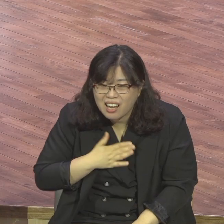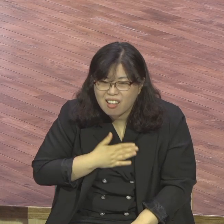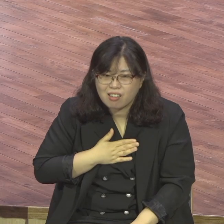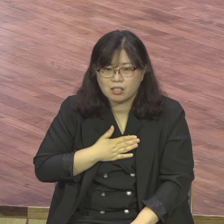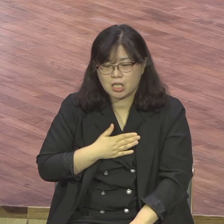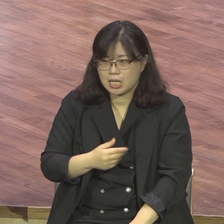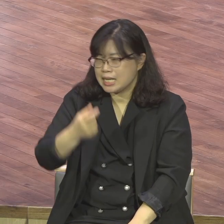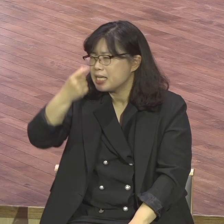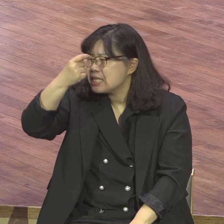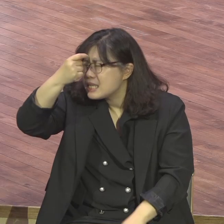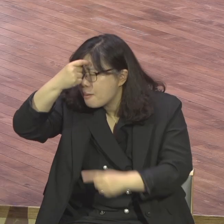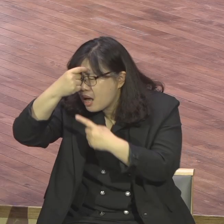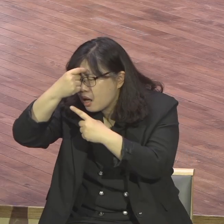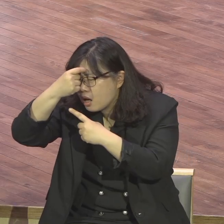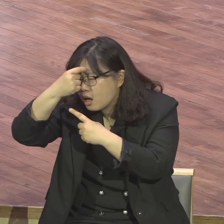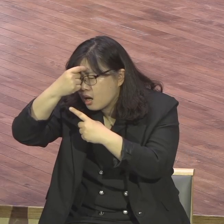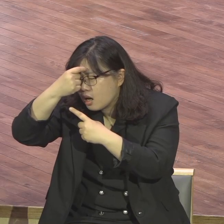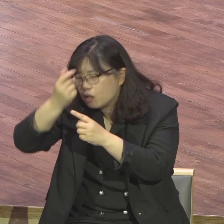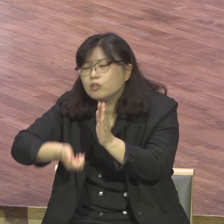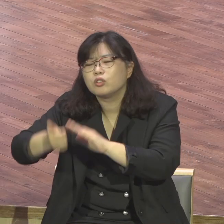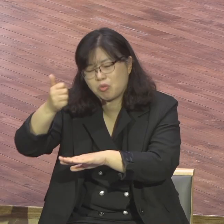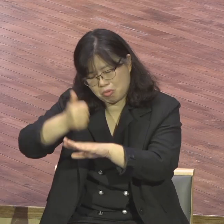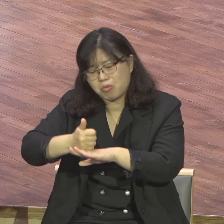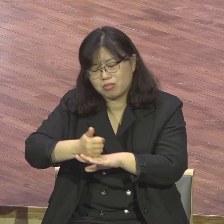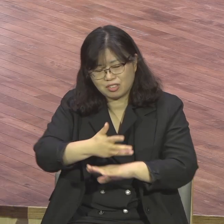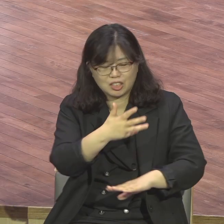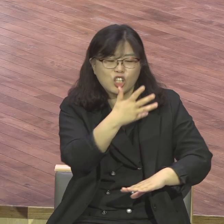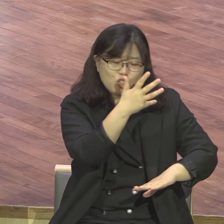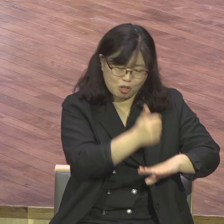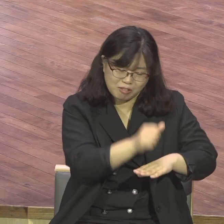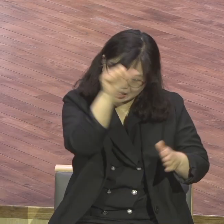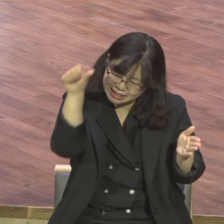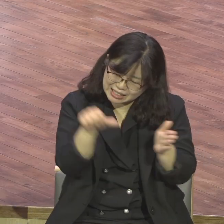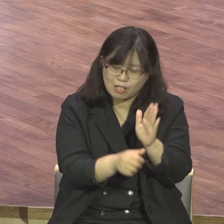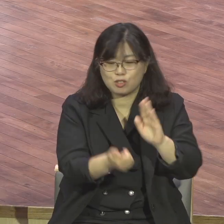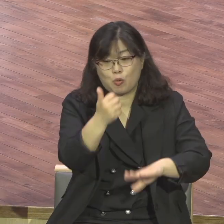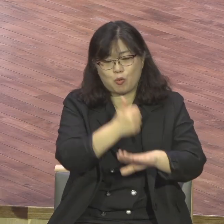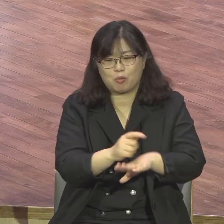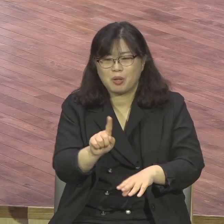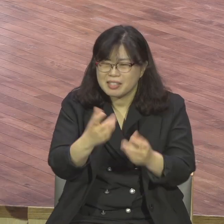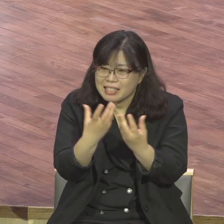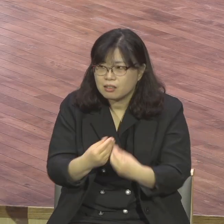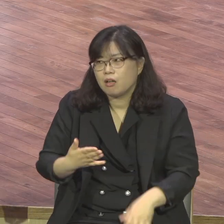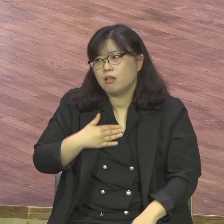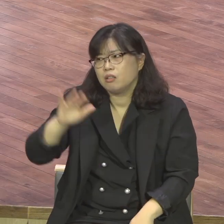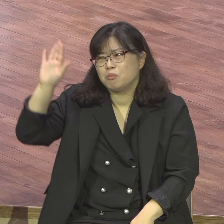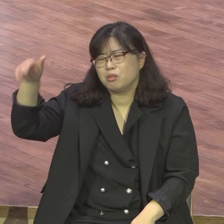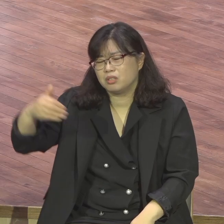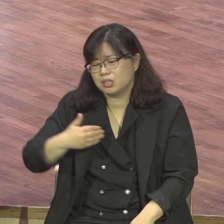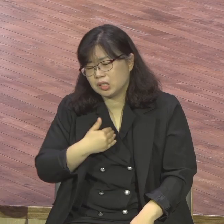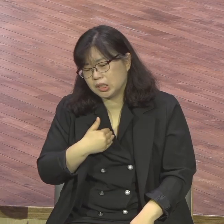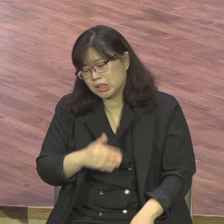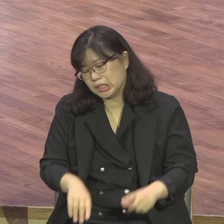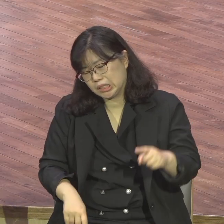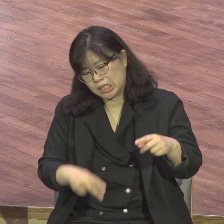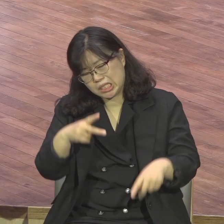시어머니가 나를 괴롭히고 내 남편이 나를 괴롭히고 내 자식 때문에 머리가 아프고 이 사람 저 사람 때문에